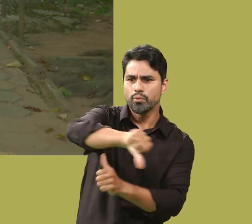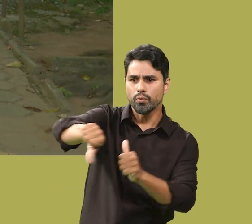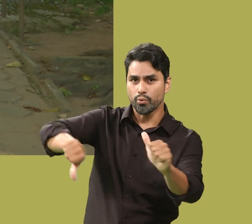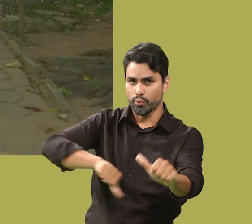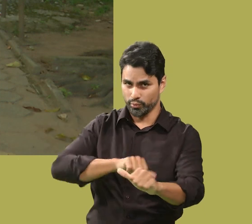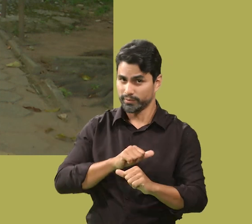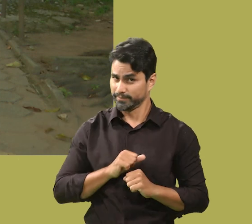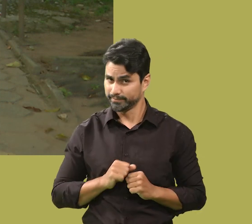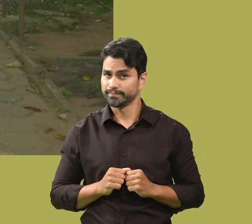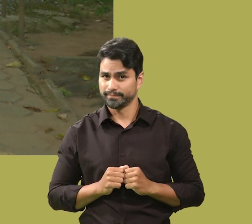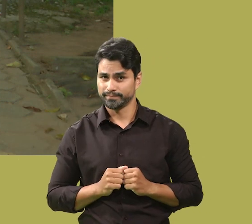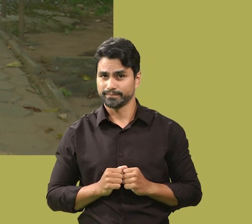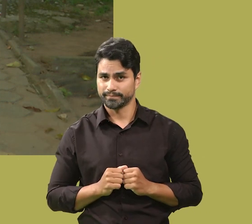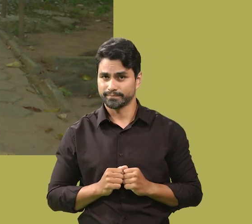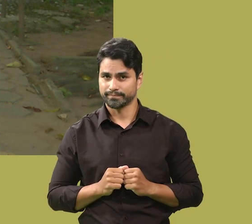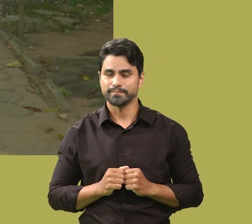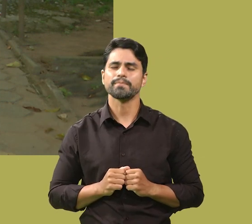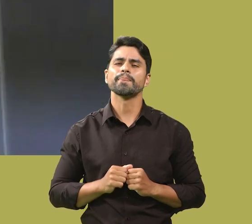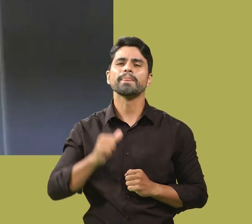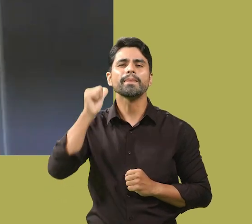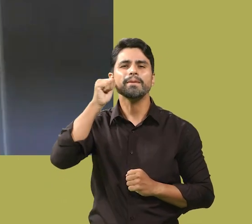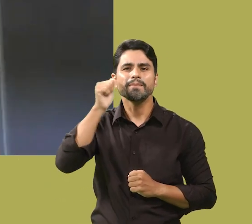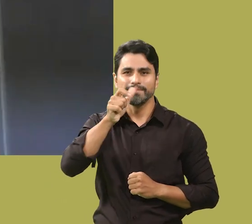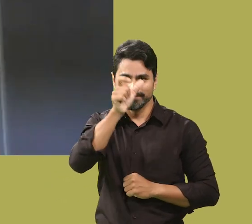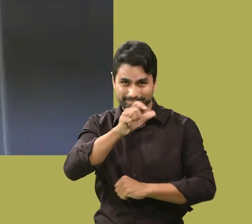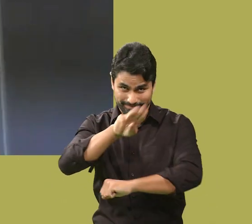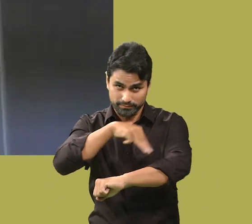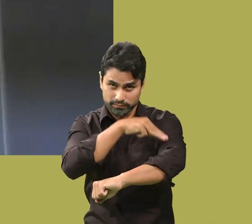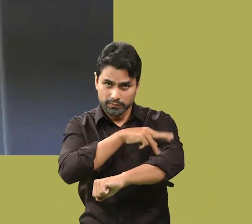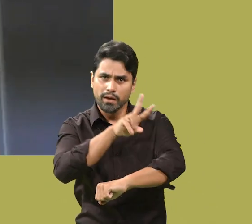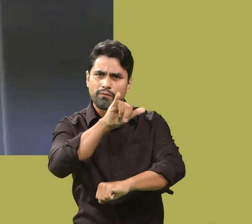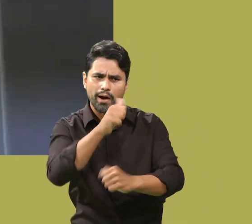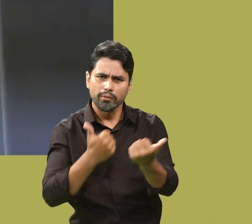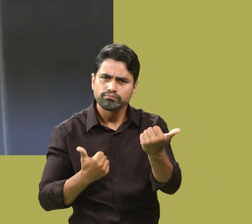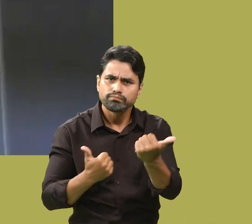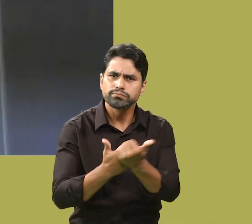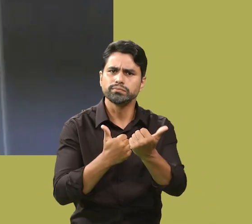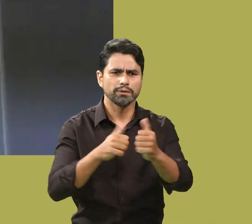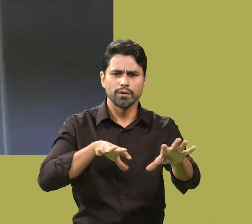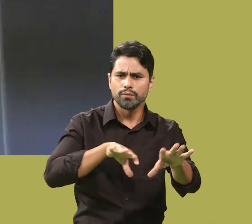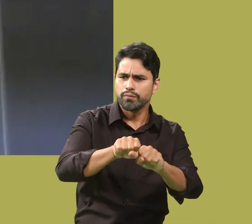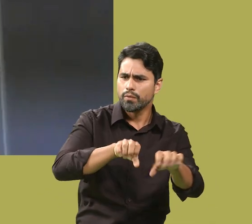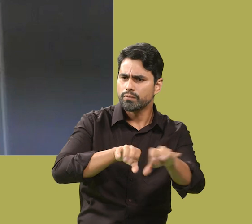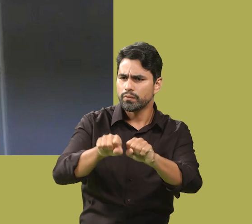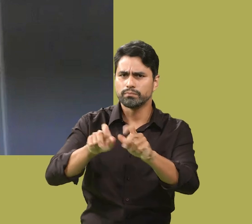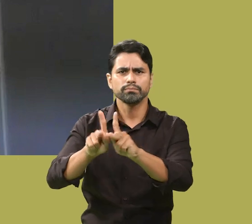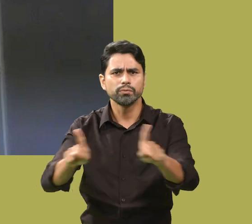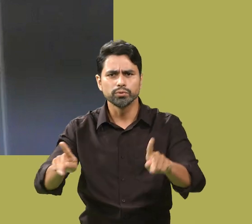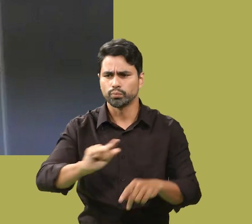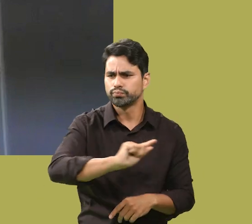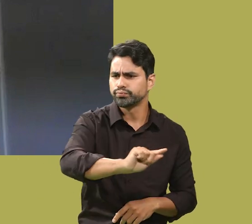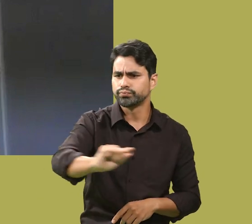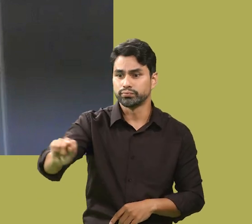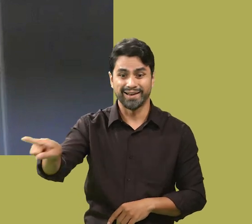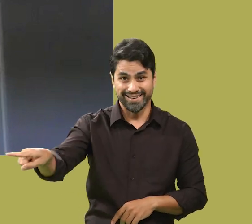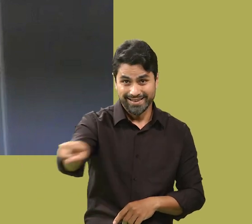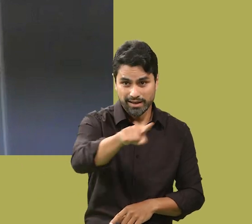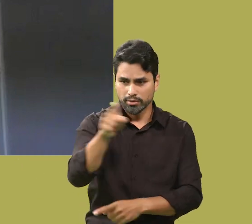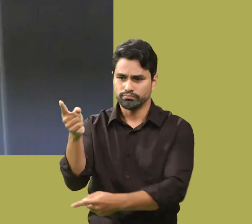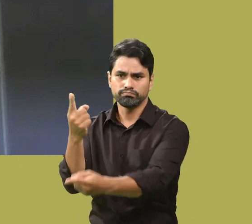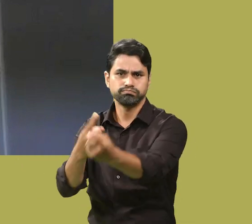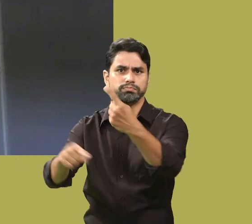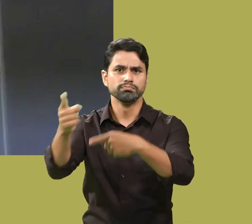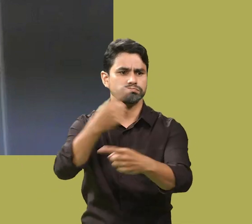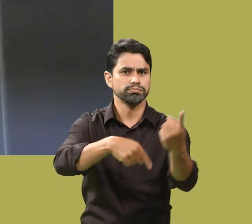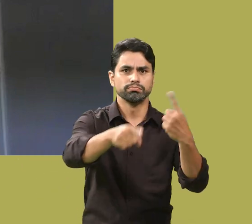vai contribuir para mudar esse cenário. O trabalho dela vai atuar na formação de professores para que